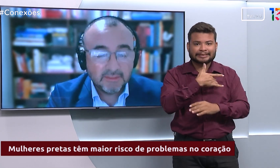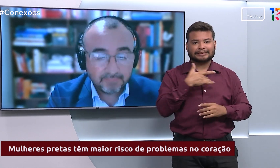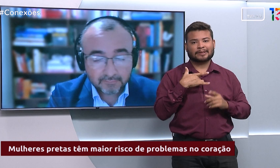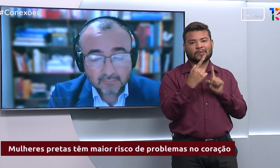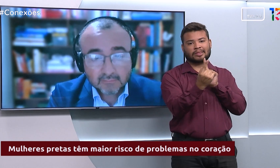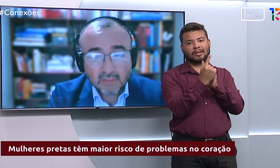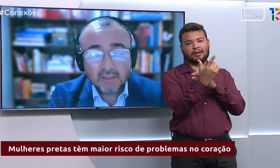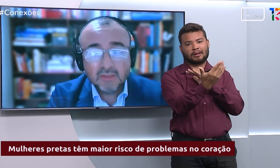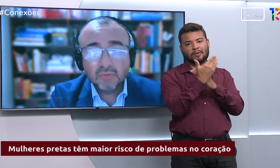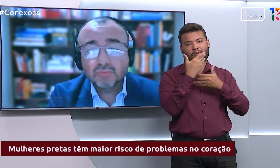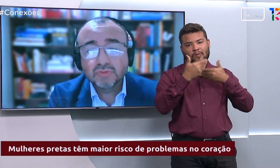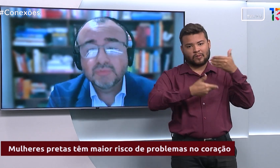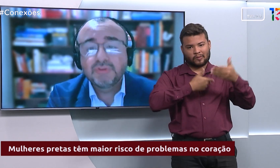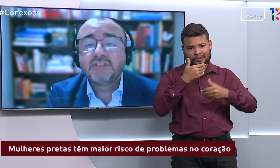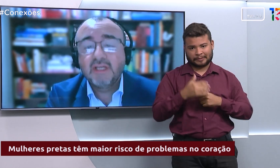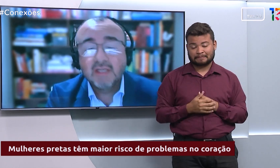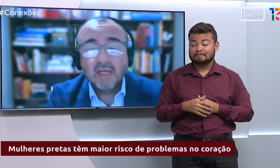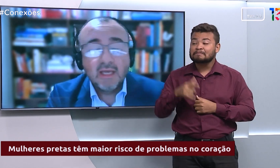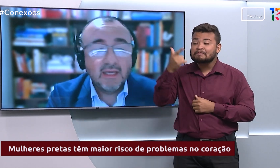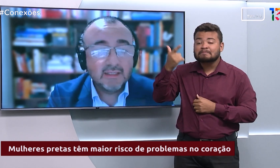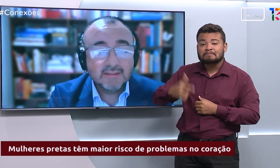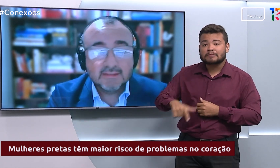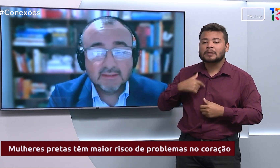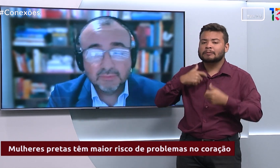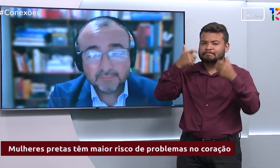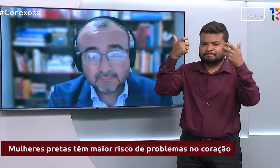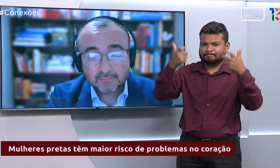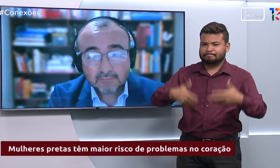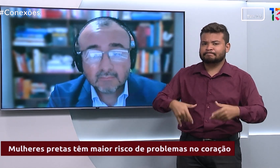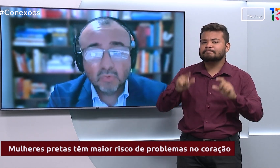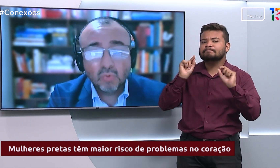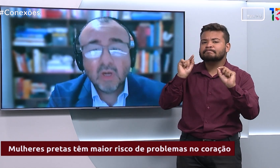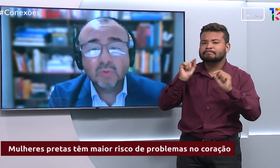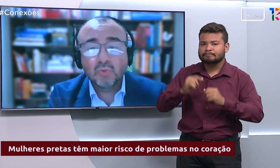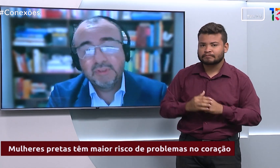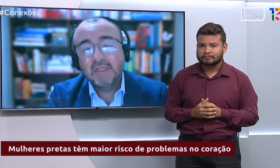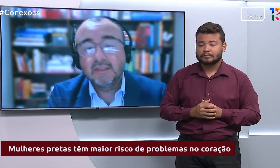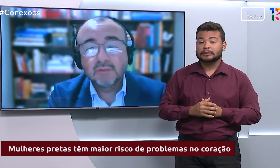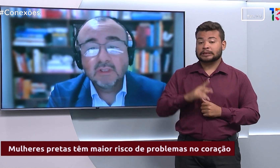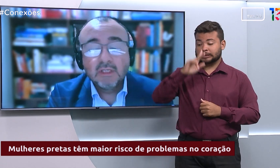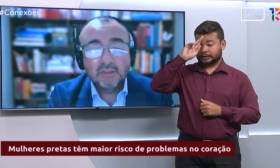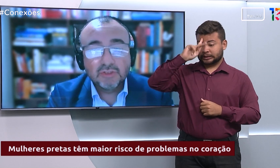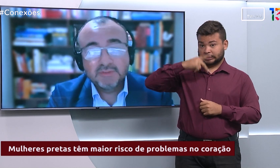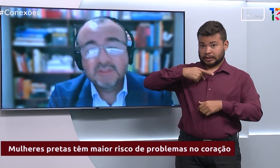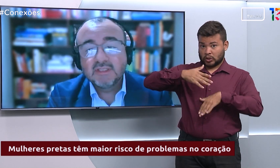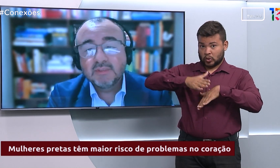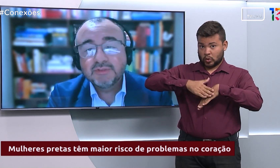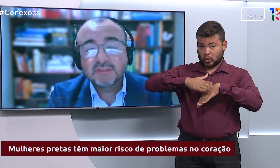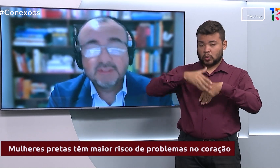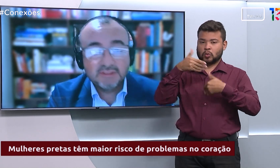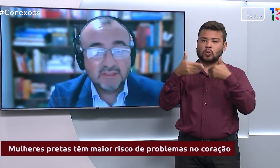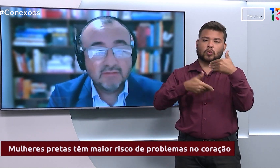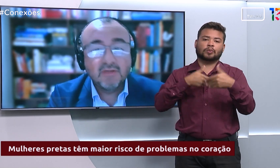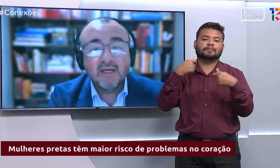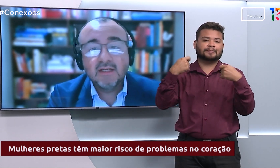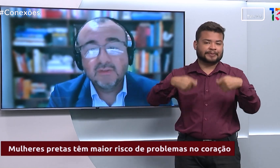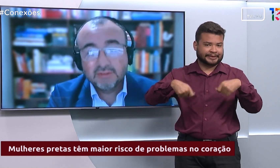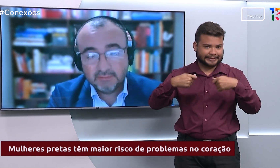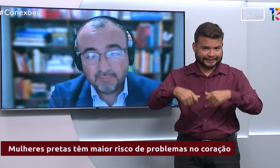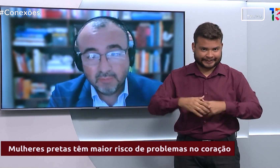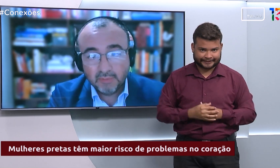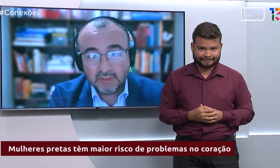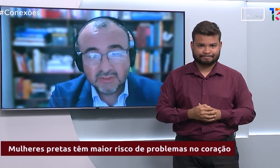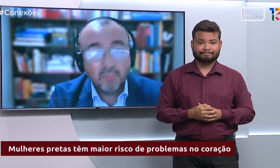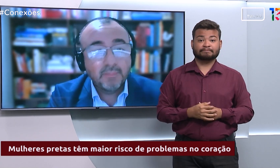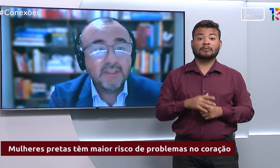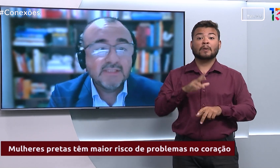Janaína, que eu costumo dizer, é a questão do autocuidado. Então, nós precisamos, sim, levar a nossa